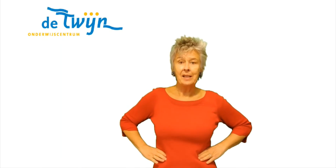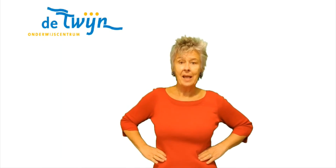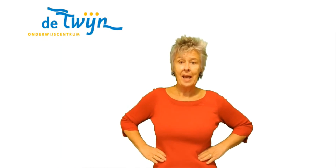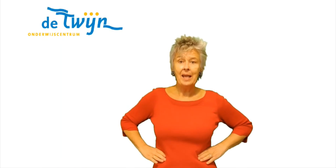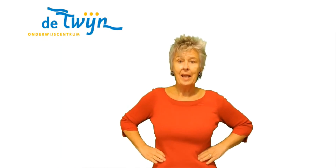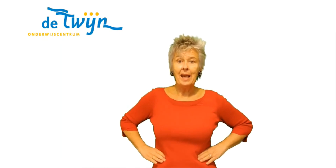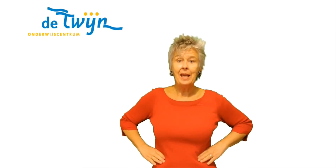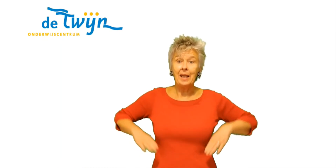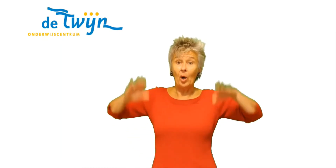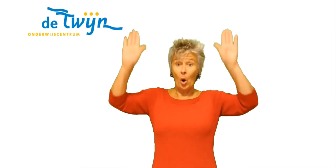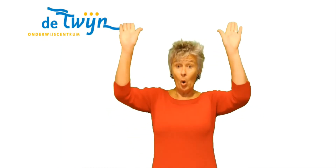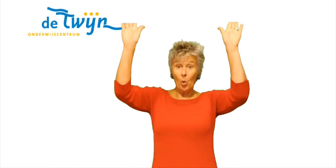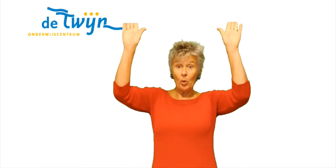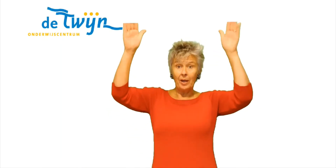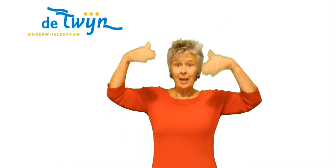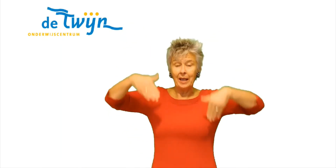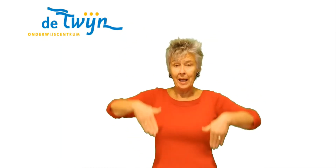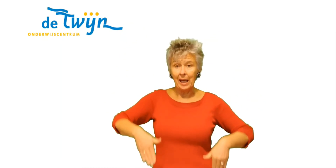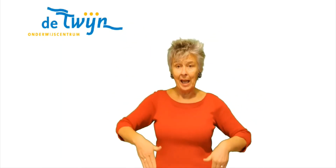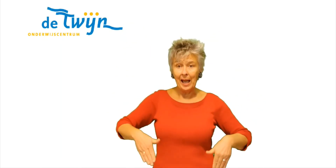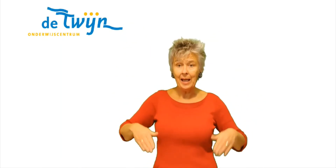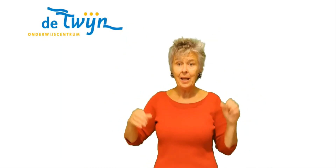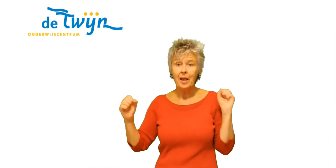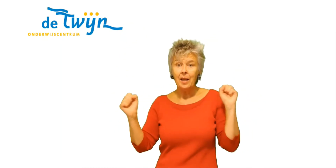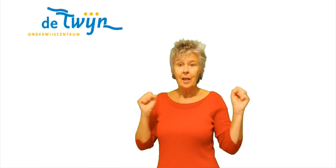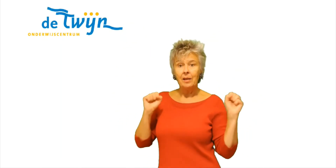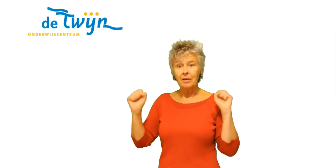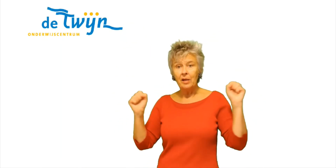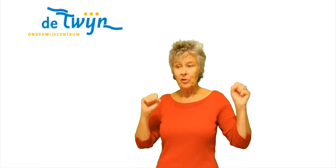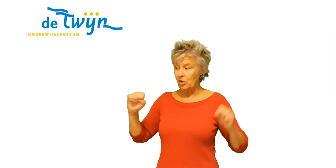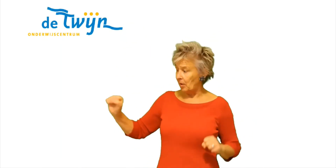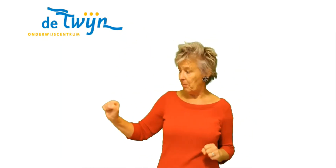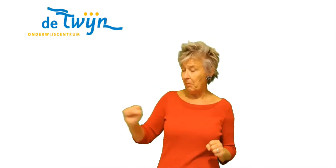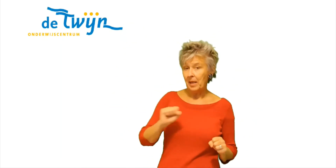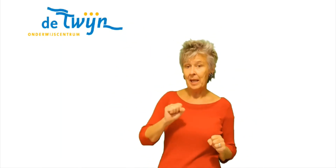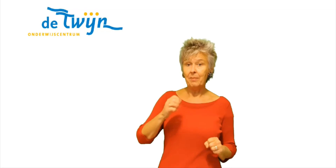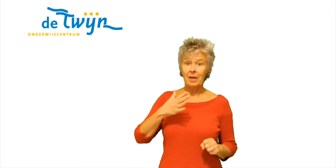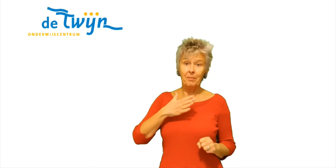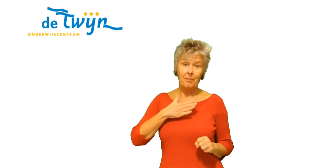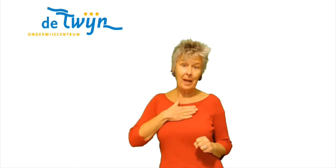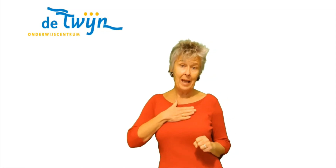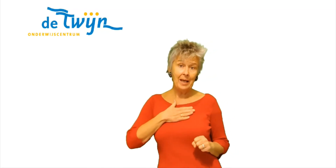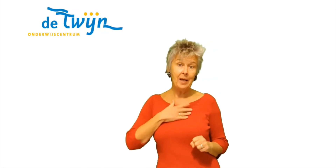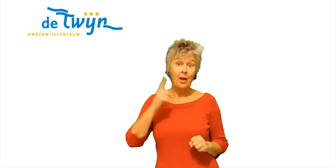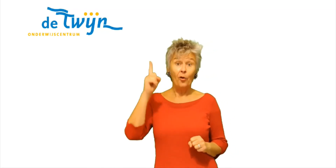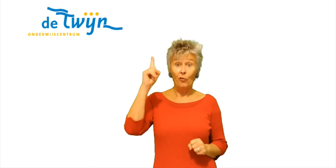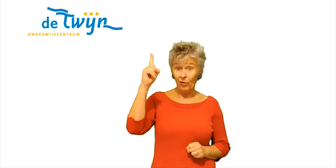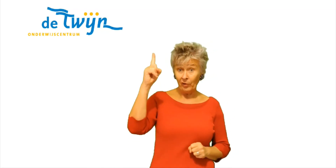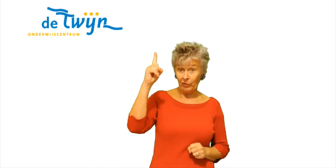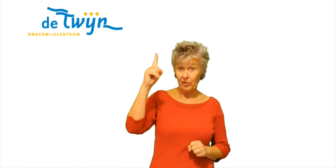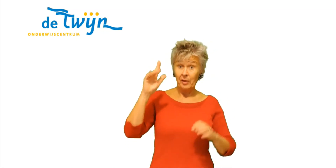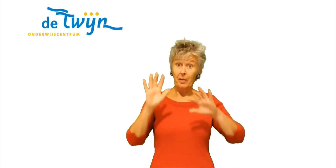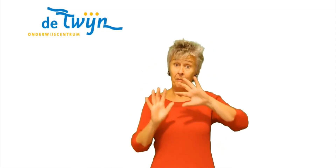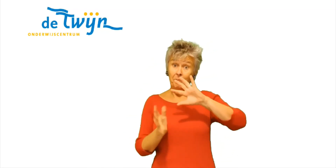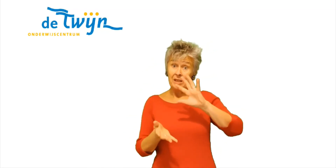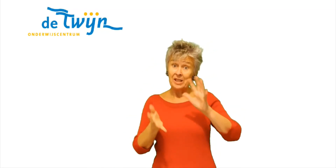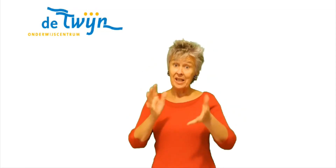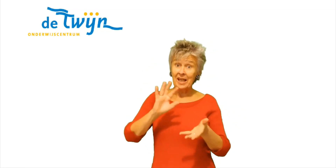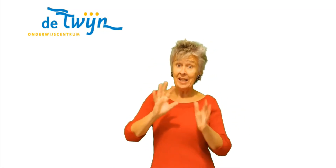zij Eén keer hoog en één keer laag Dans je mee met mij Want misschien